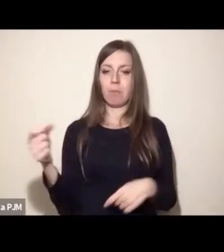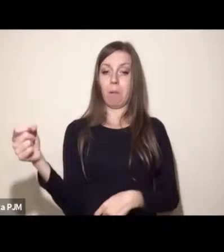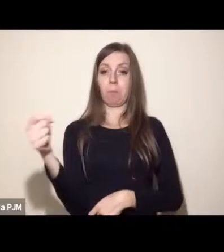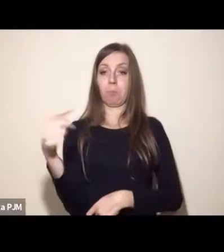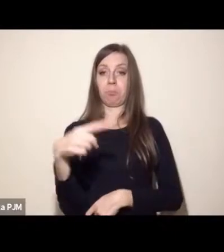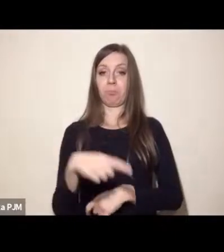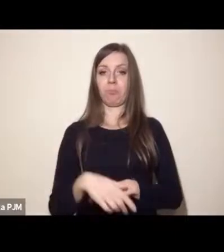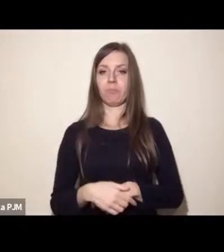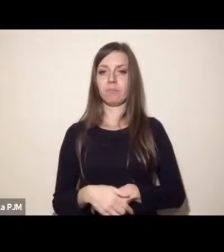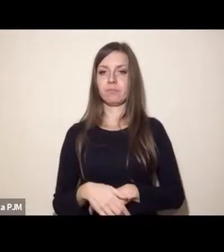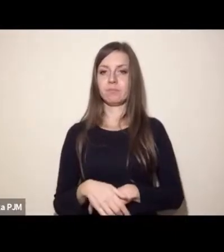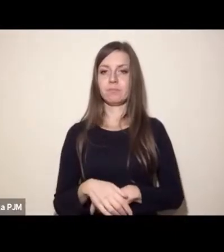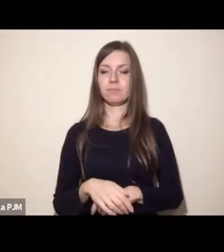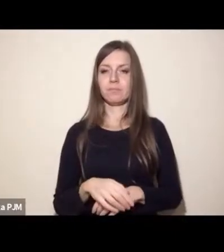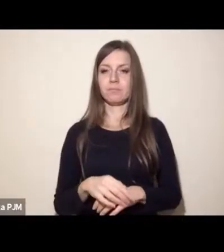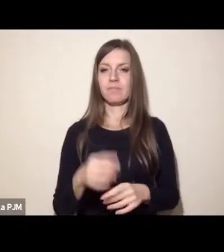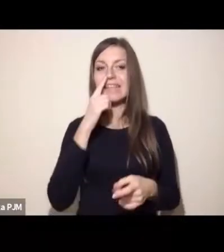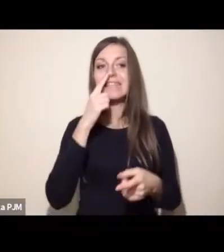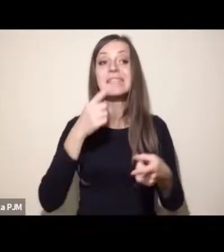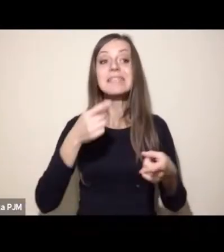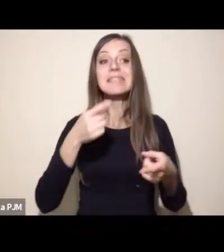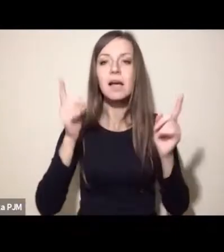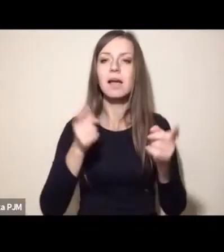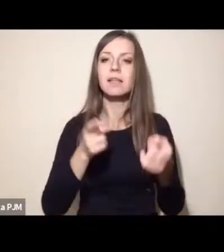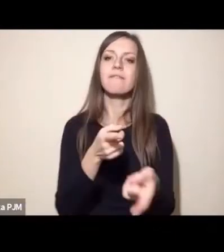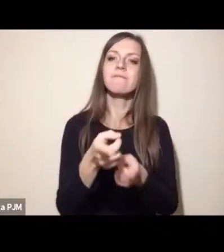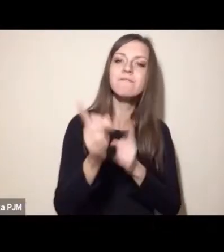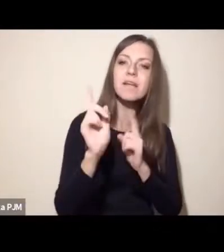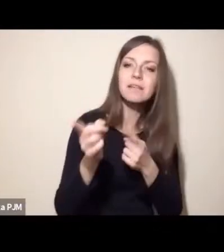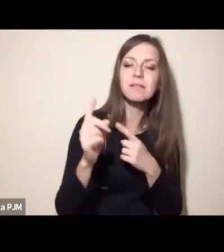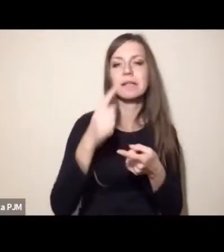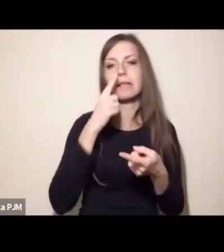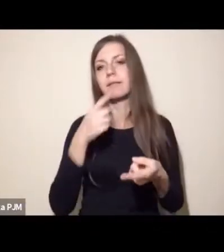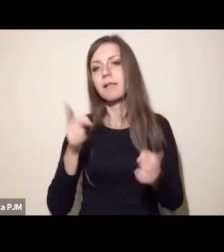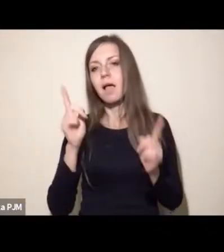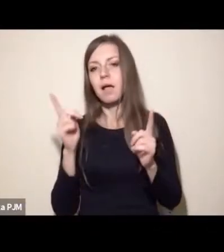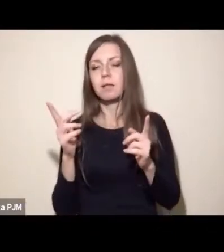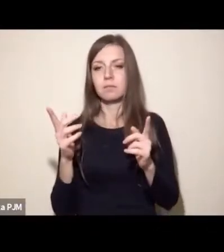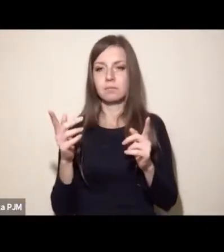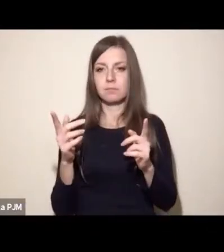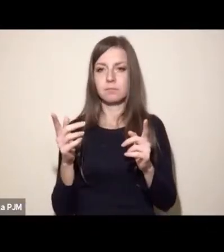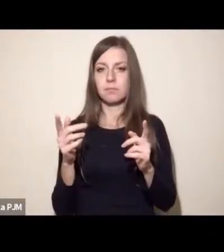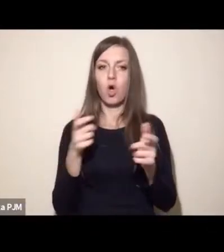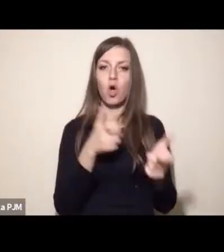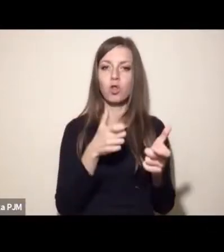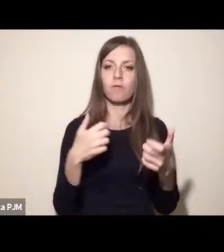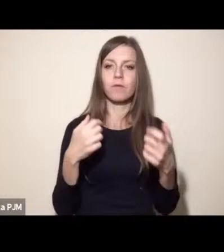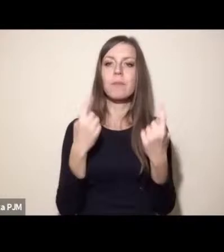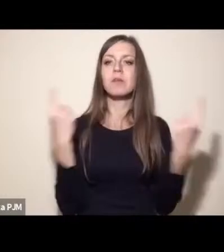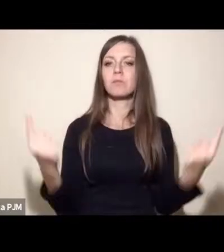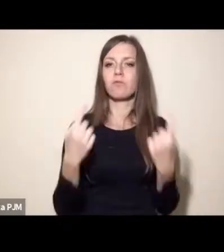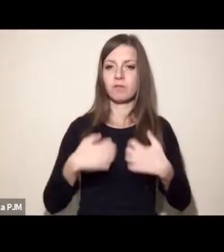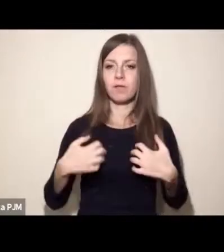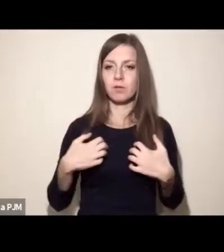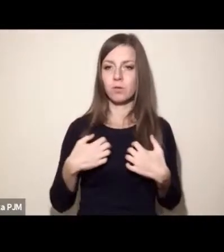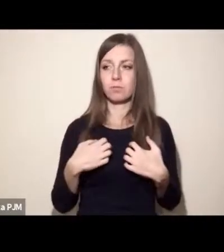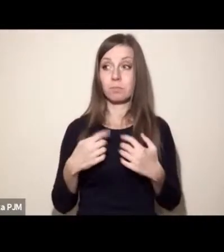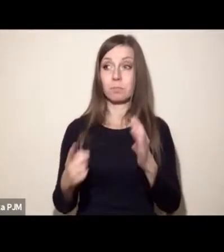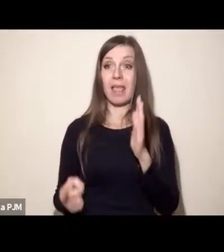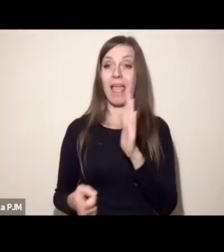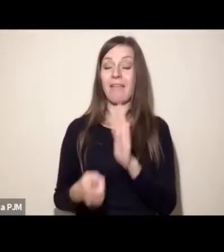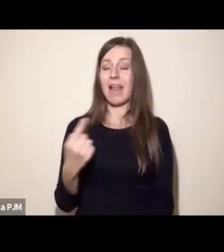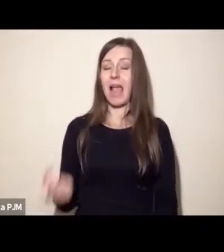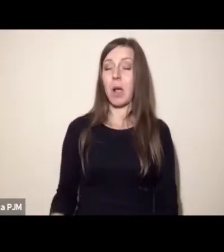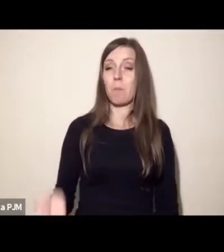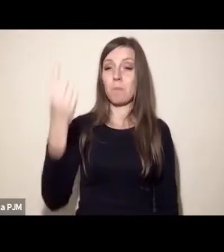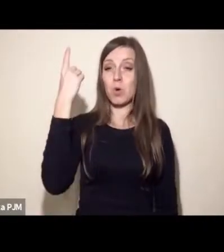wiadomości postulatu zakazu wędkarstwa i generalnie hodowli przemysłowej zwierząt. To jest myślę coś, na czym